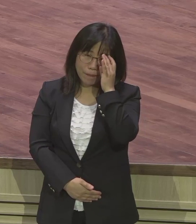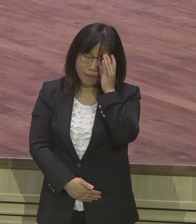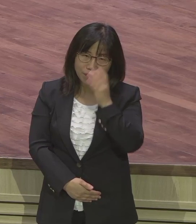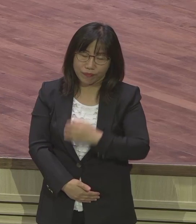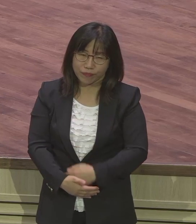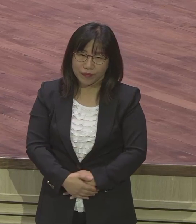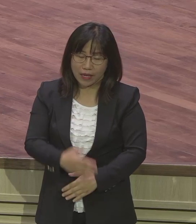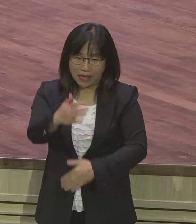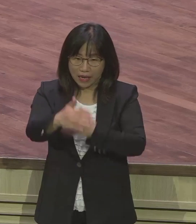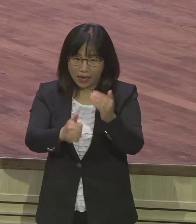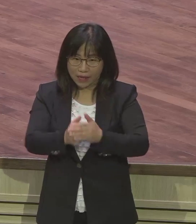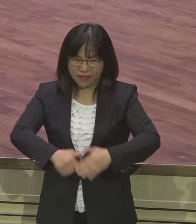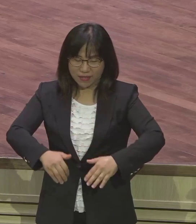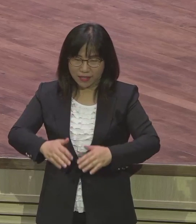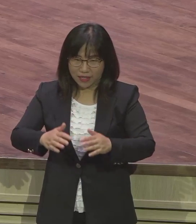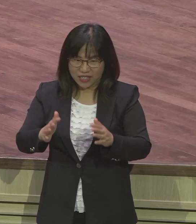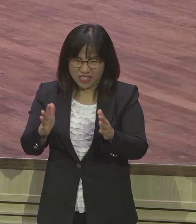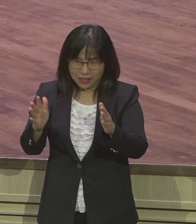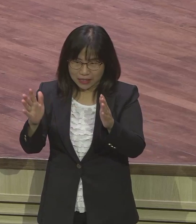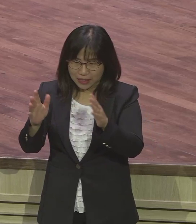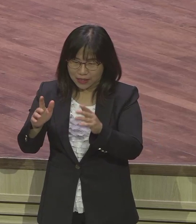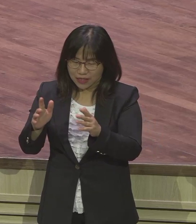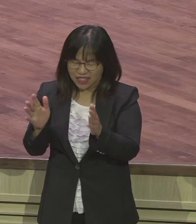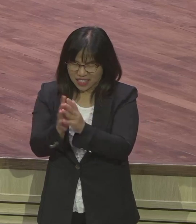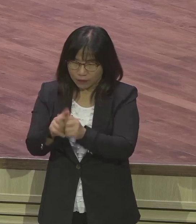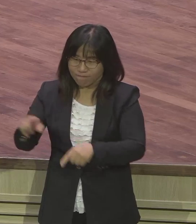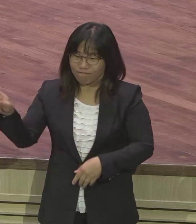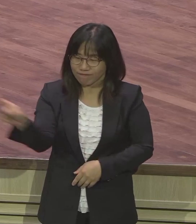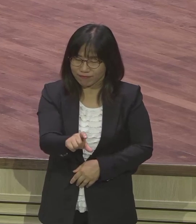하나님이 막 바로 죽이고 죽이고 살리고 하나는 직접 바로